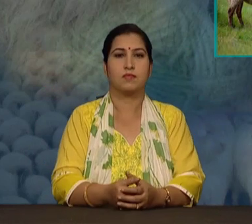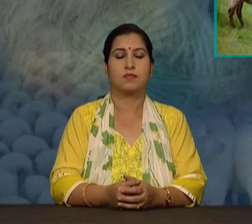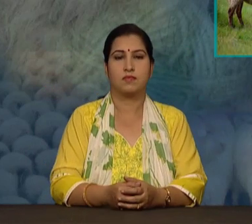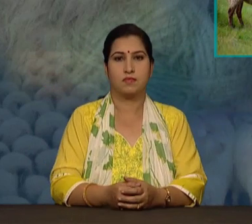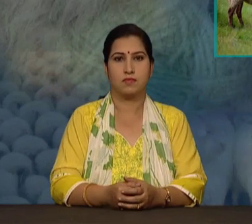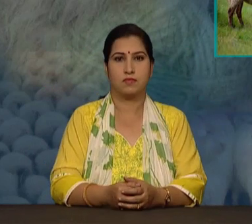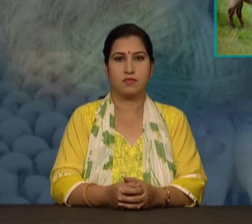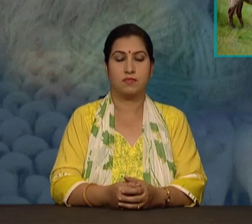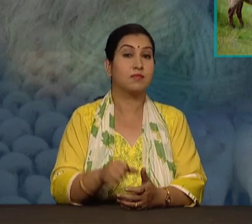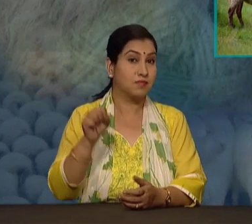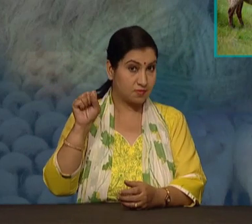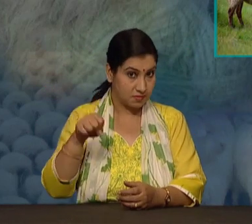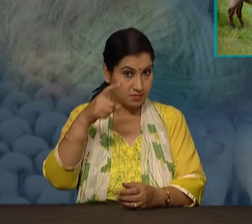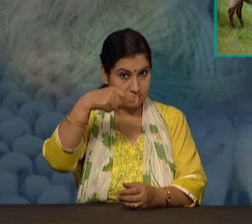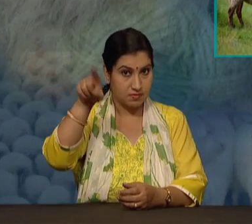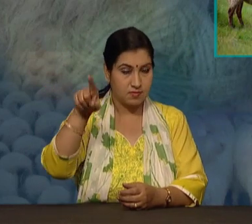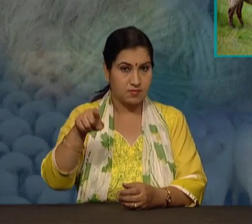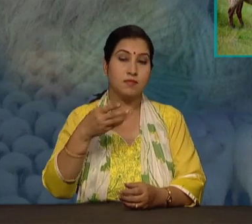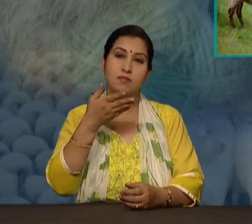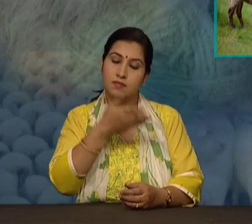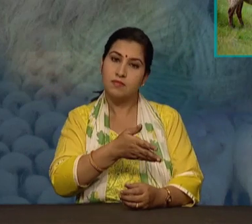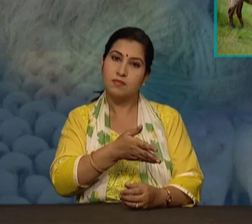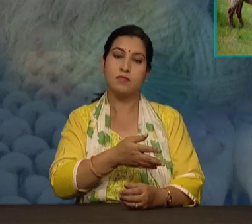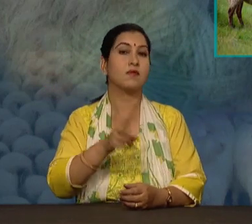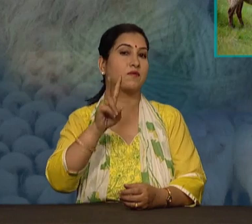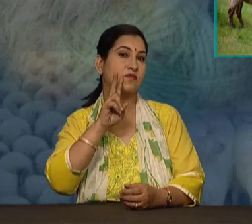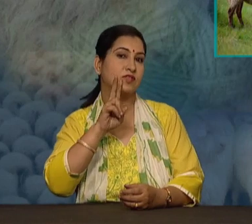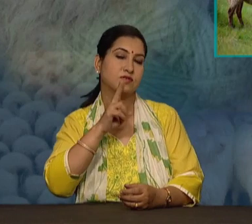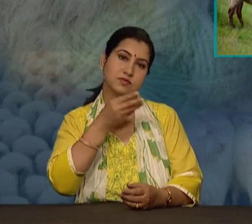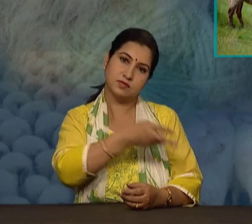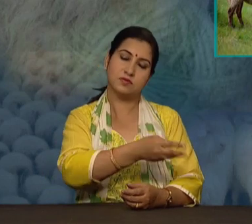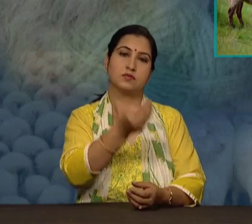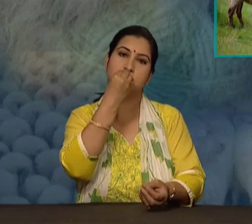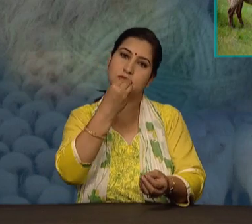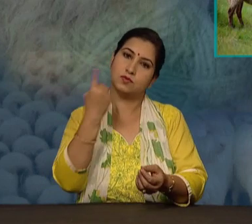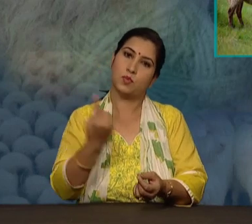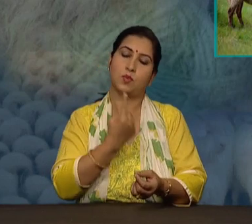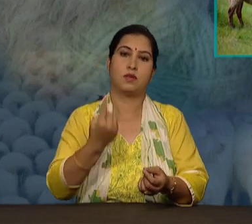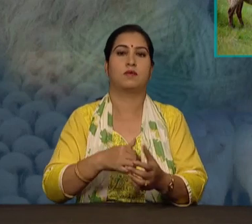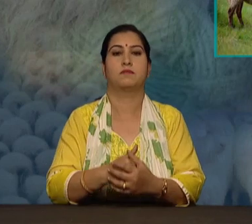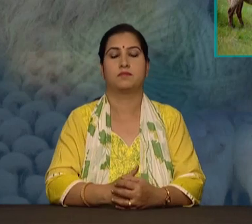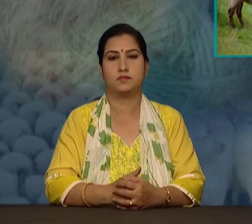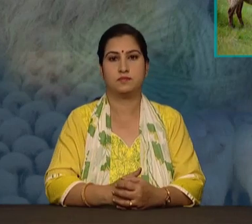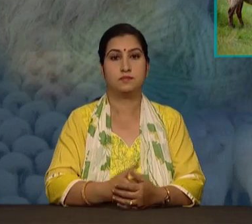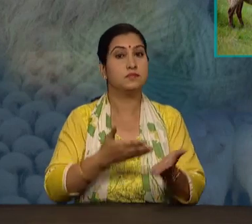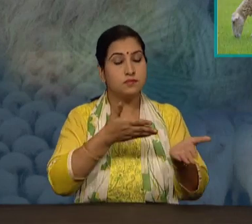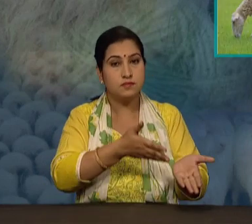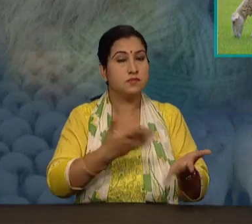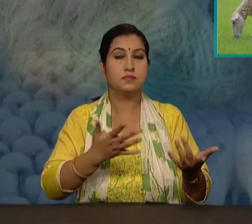हाँ ये शाकाहारी होती हैं और घास